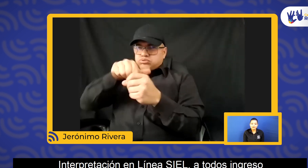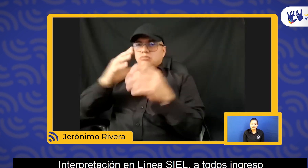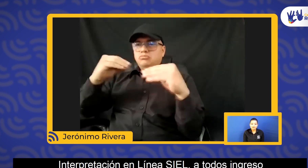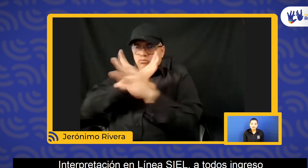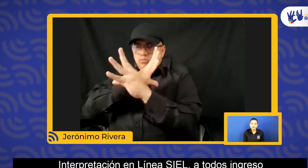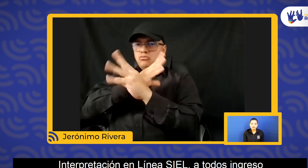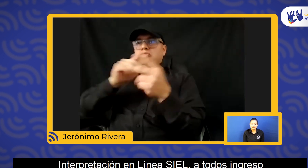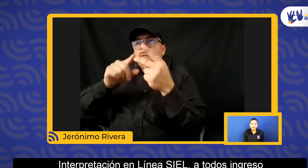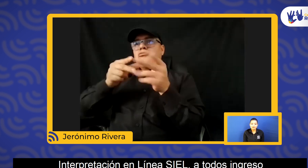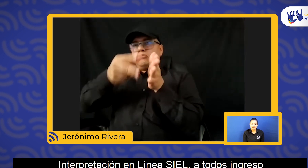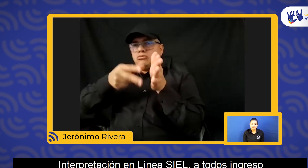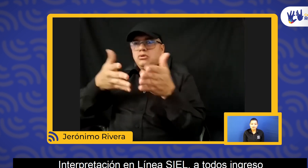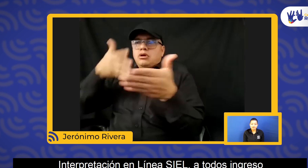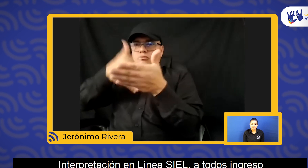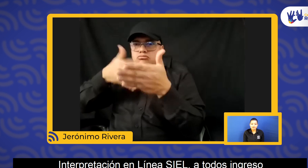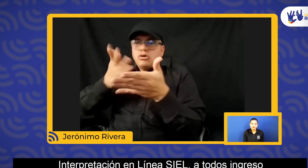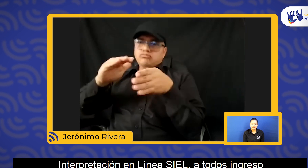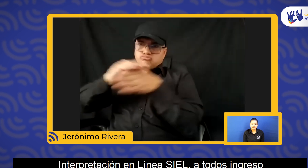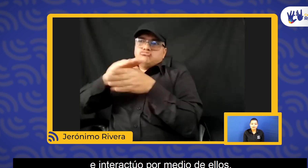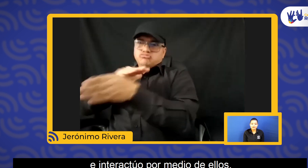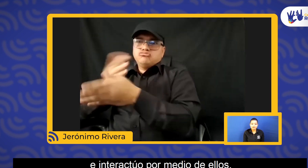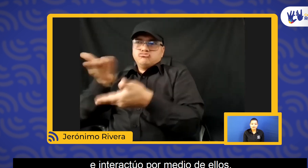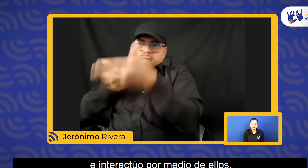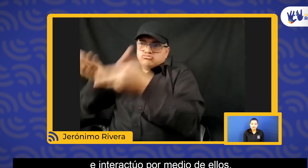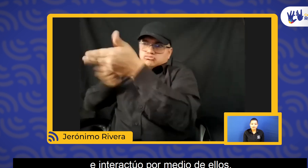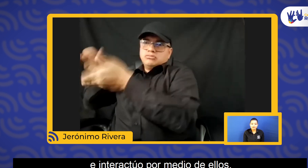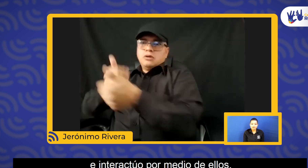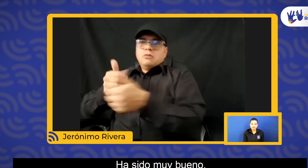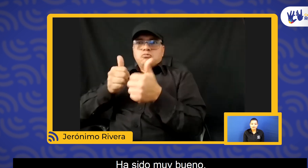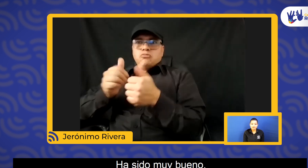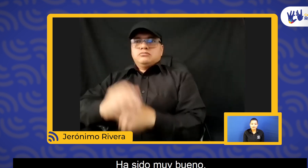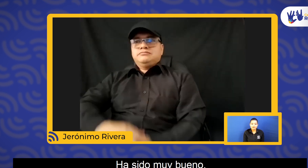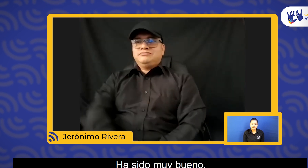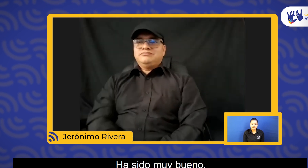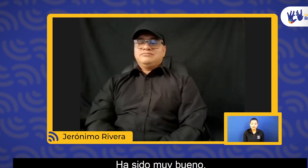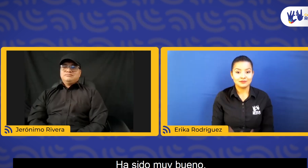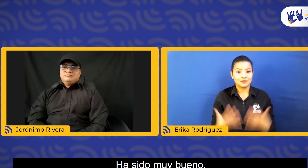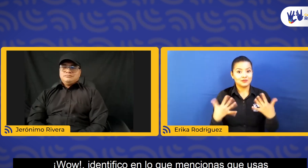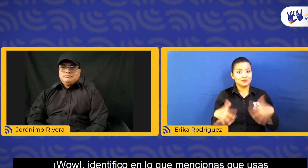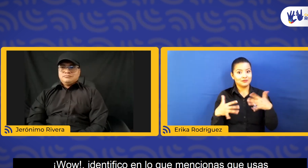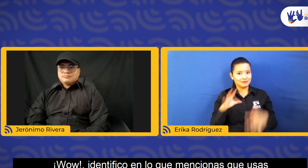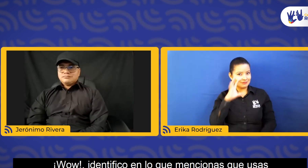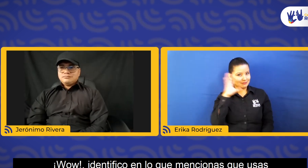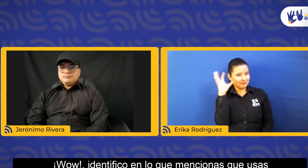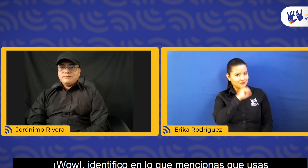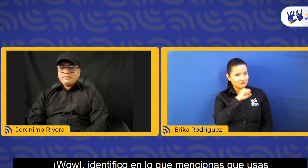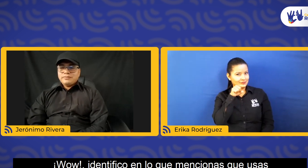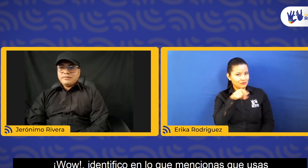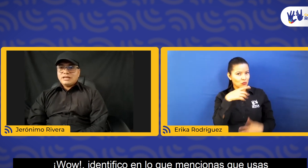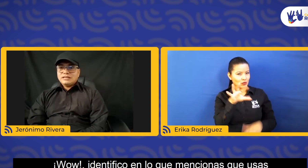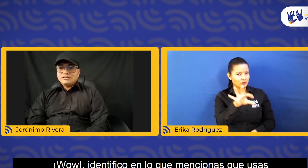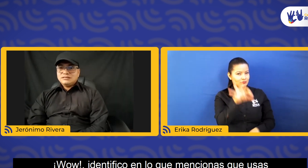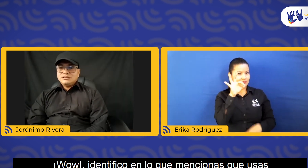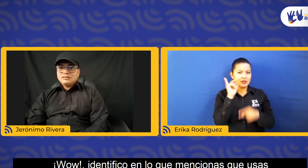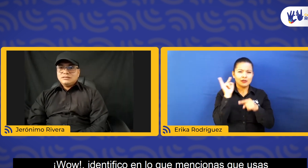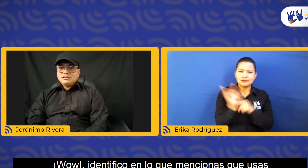el servicio de interpretación en línea Ciel. A todos ingreso e interactúo por medio de ellos. Ha sido muy bueno. ¡Guau! Identifico